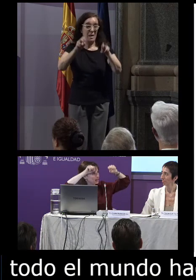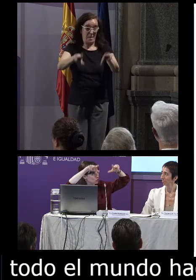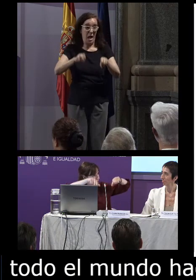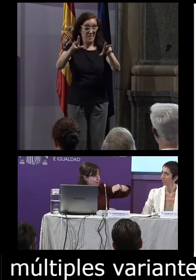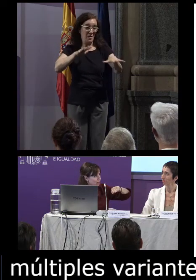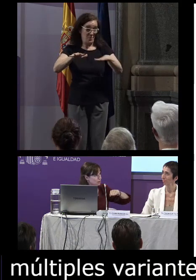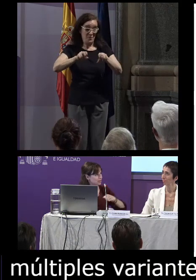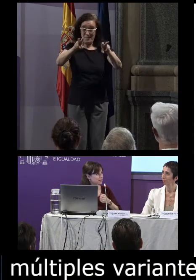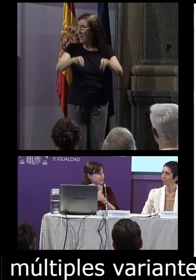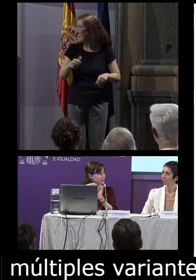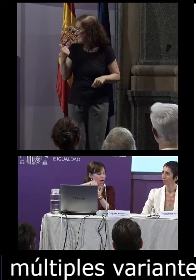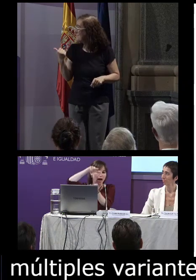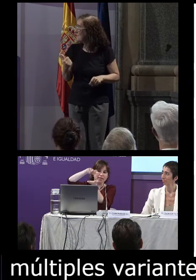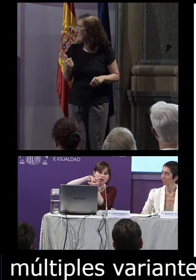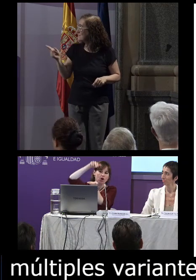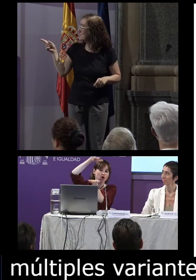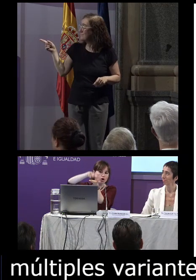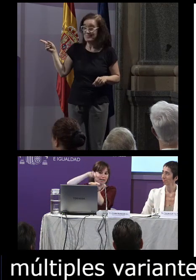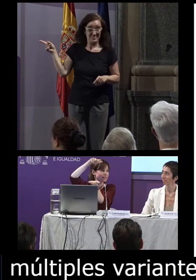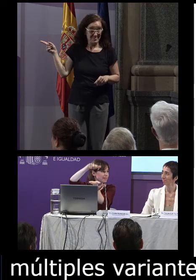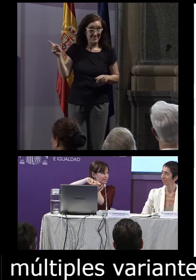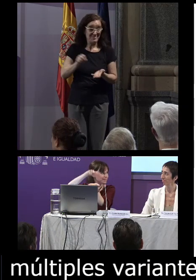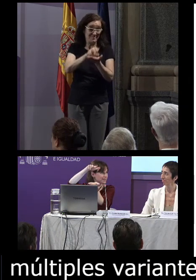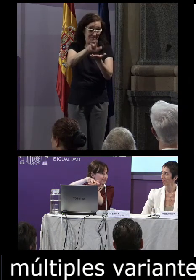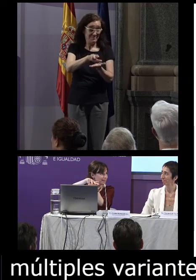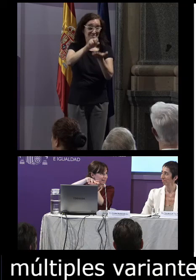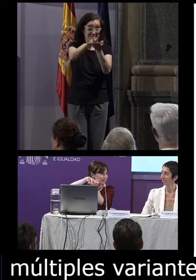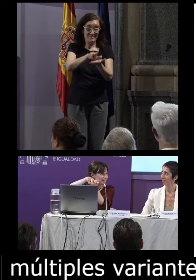el movimiento de la mano hacerlo con esta